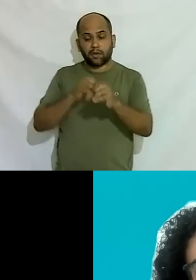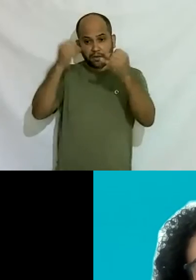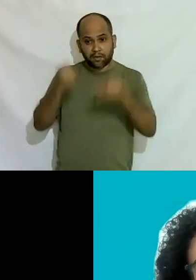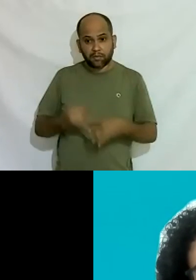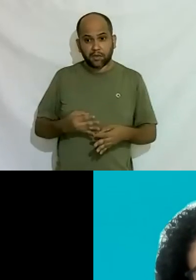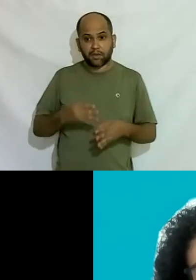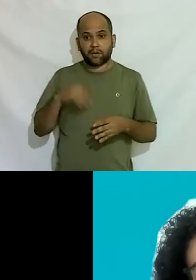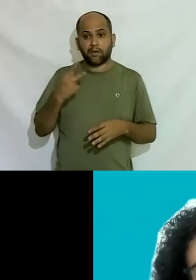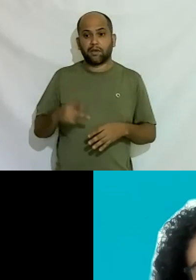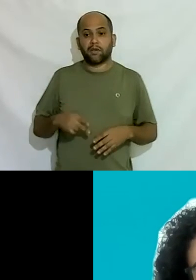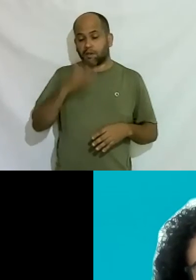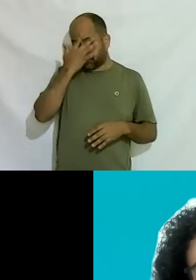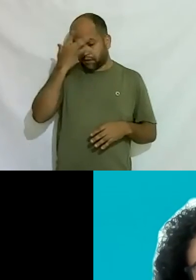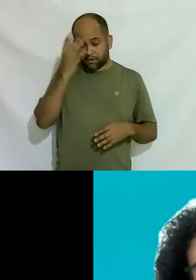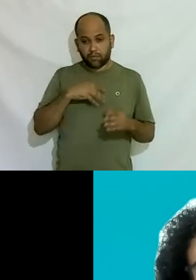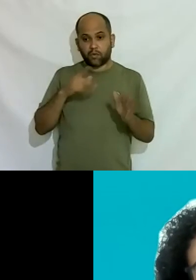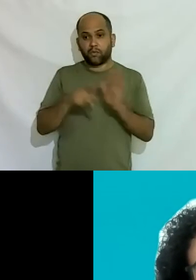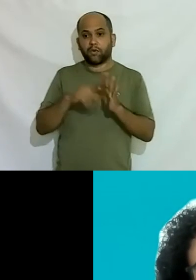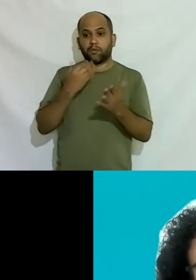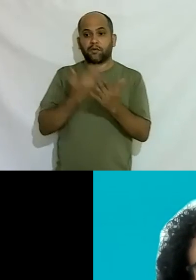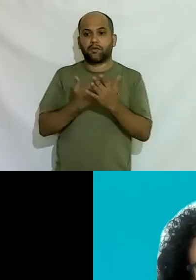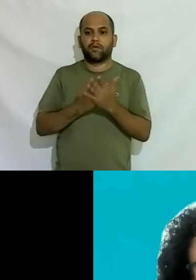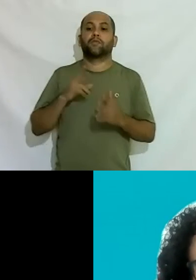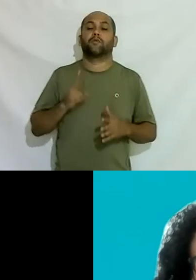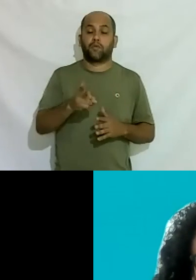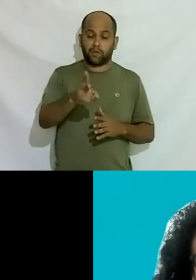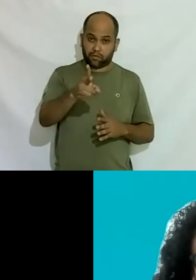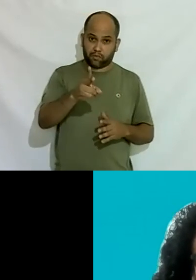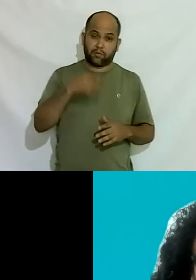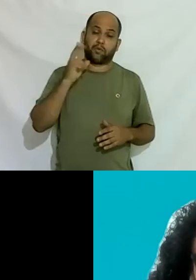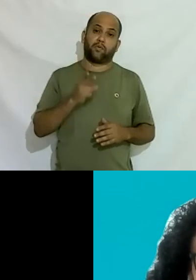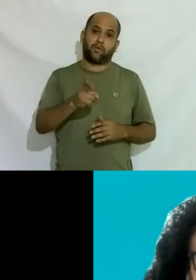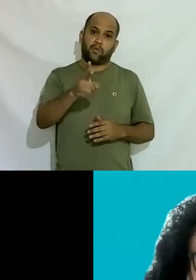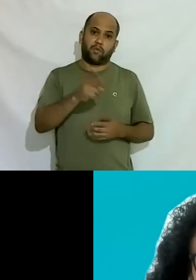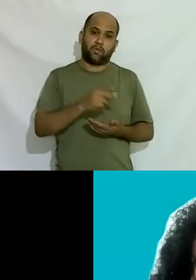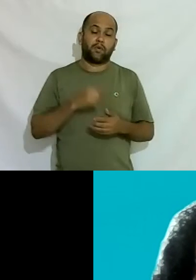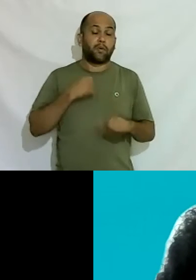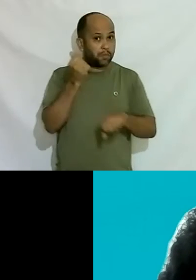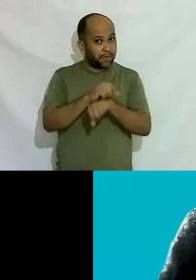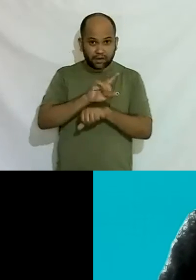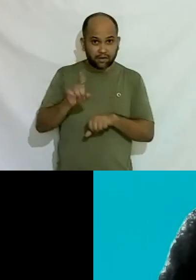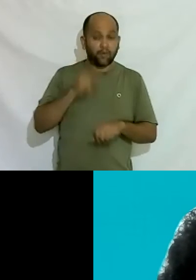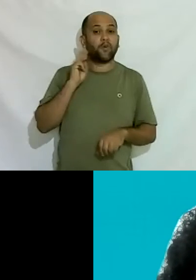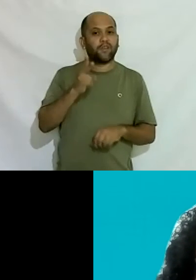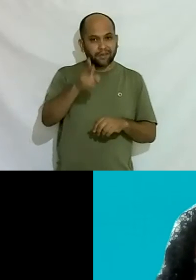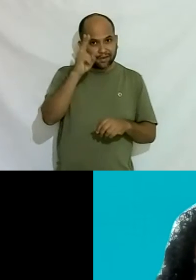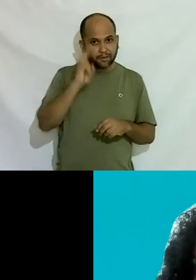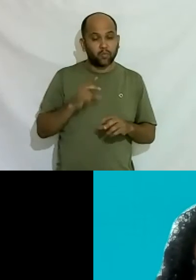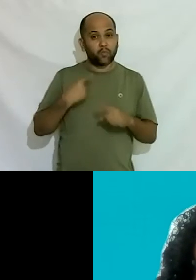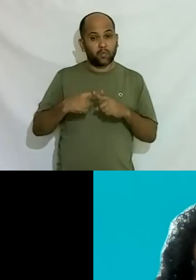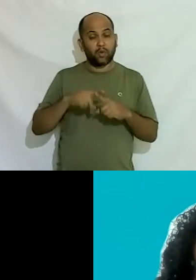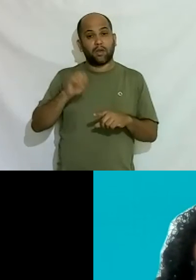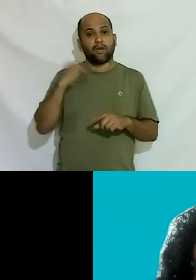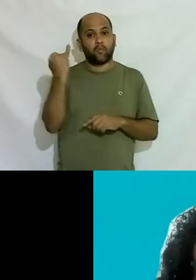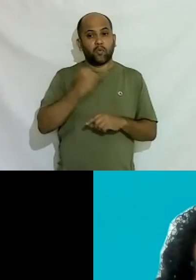para estudantes continuem eu estudei hoje não paro não continuem sempre porque é importante